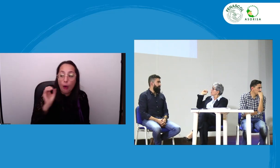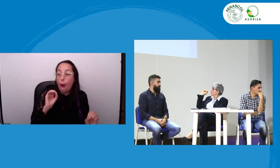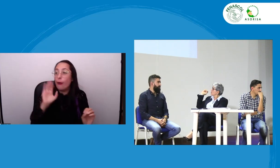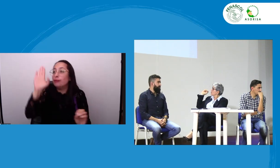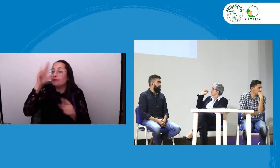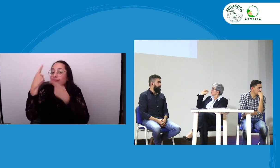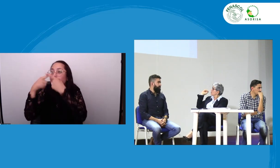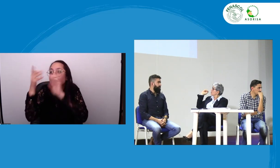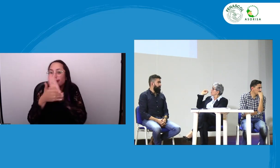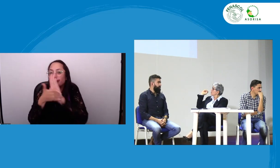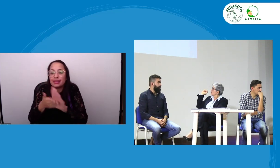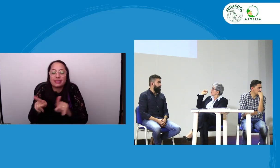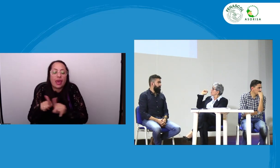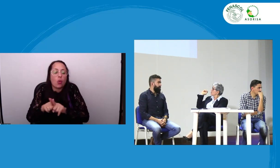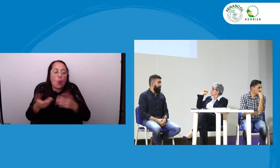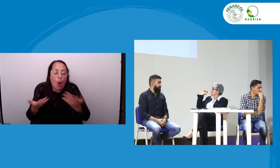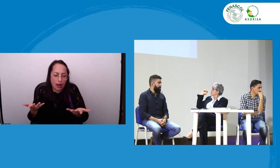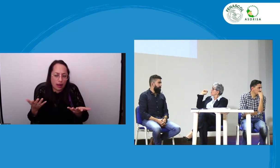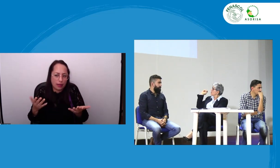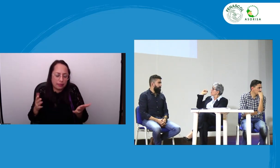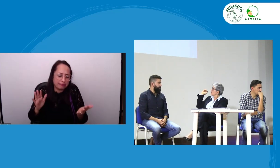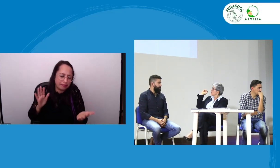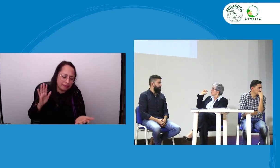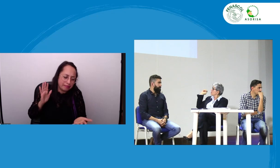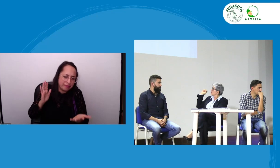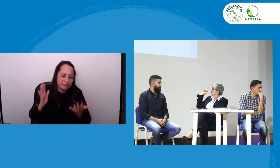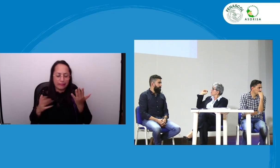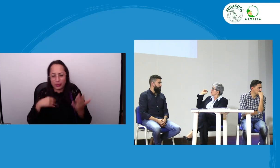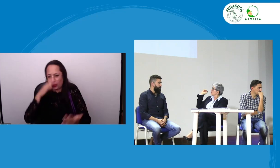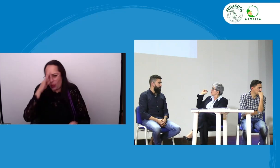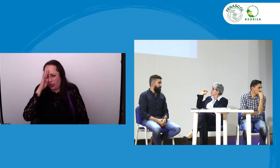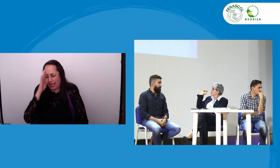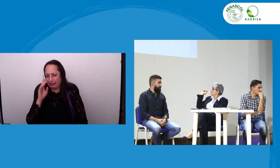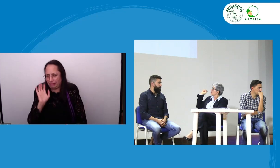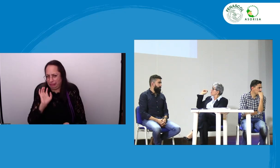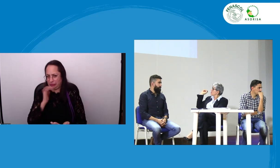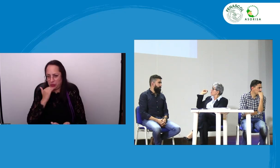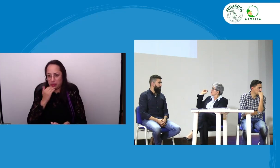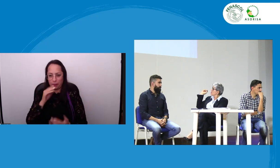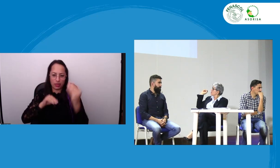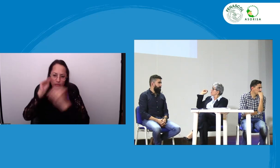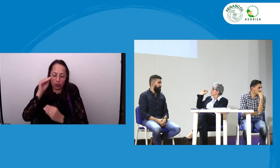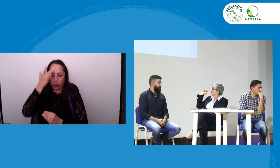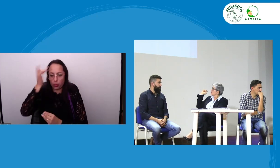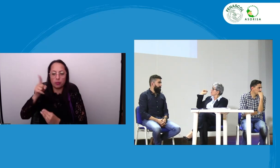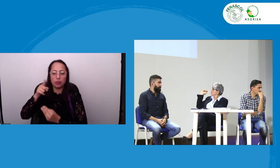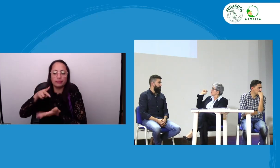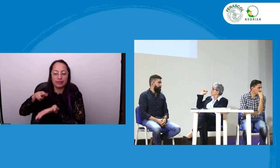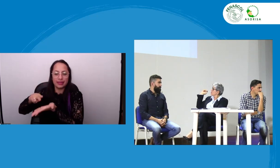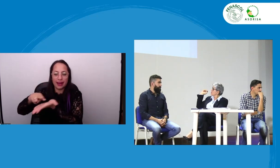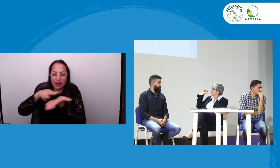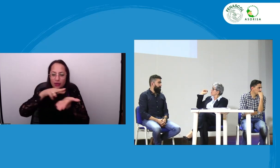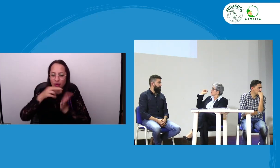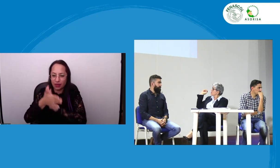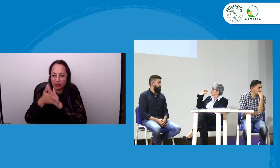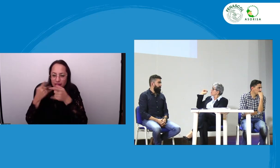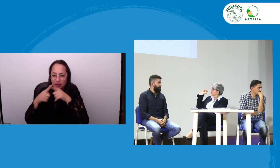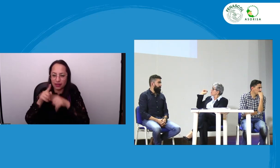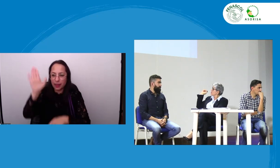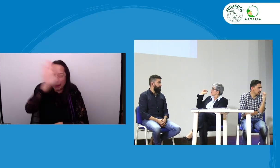también pues es una cosa distinta a la que ocurre en Pereira en Medellín es una situación un poco diferente entonces allí no estoy muy de